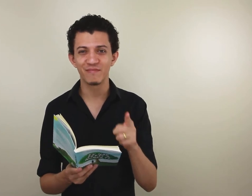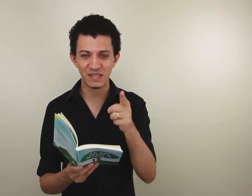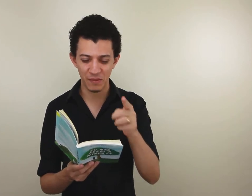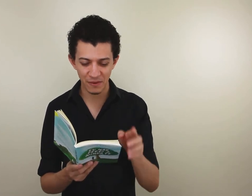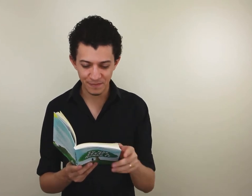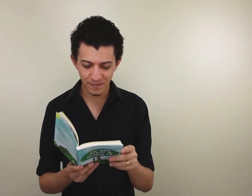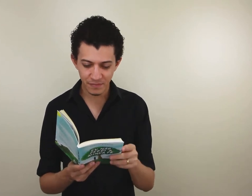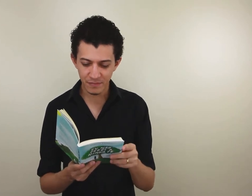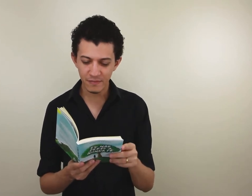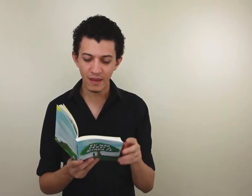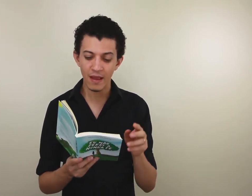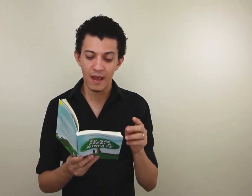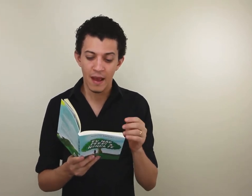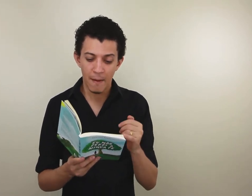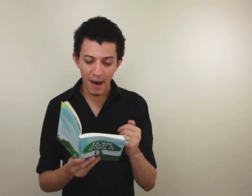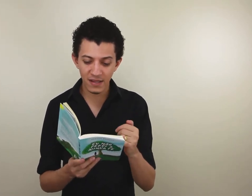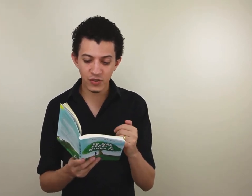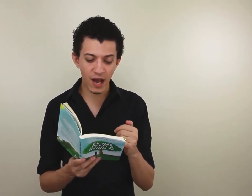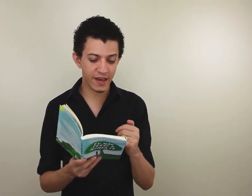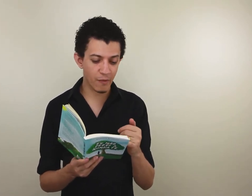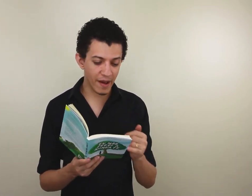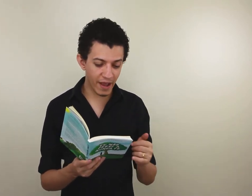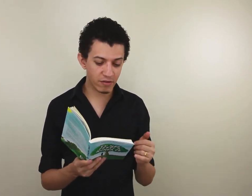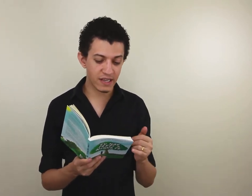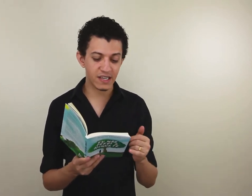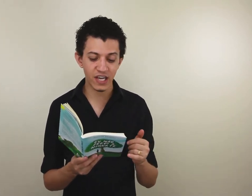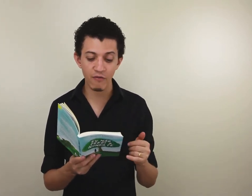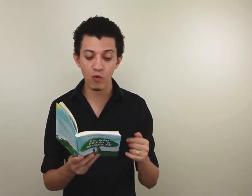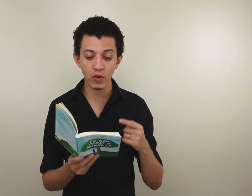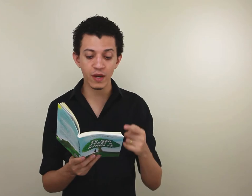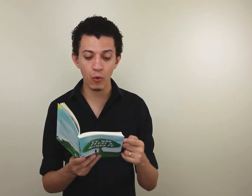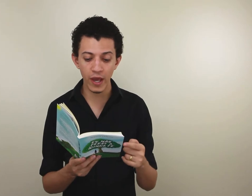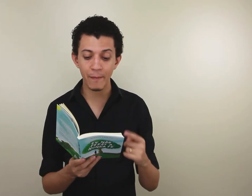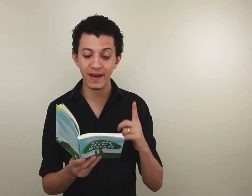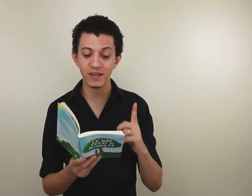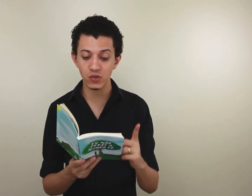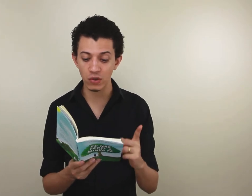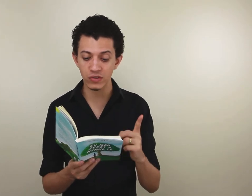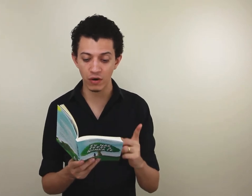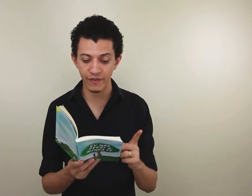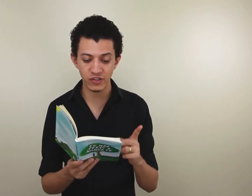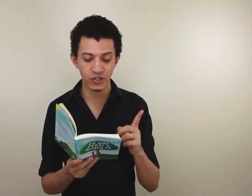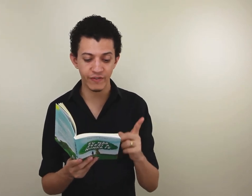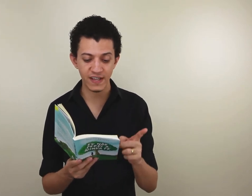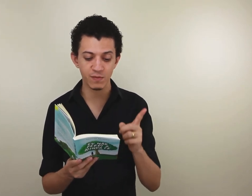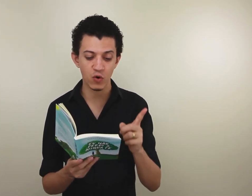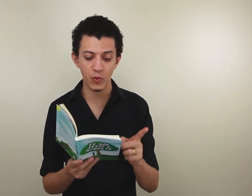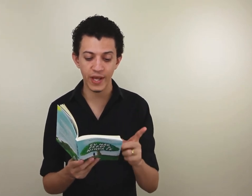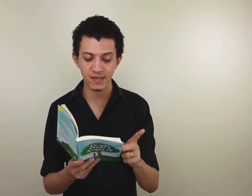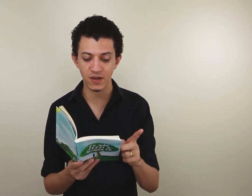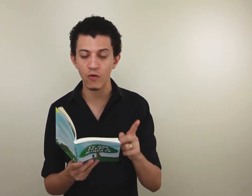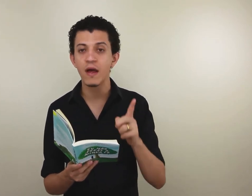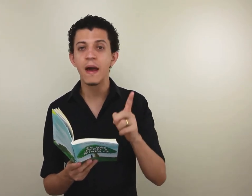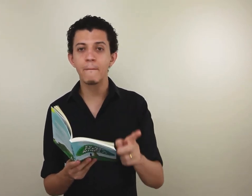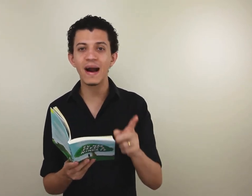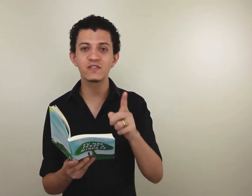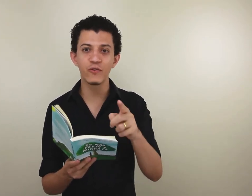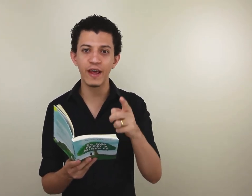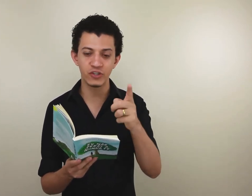Percebeu? Madison e Raquel Barreto desejavam contribuir para que surdos e ouvintes tivessem uma comunicação mais fluente